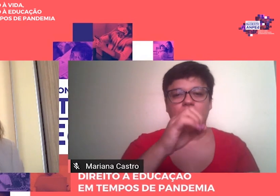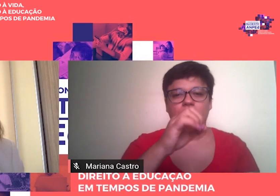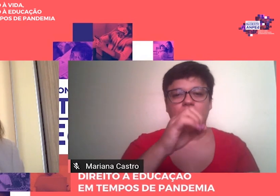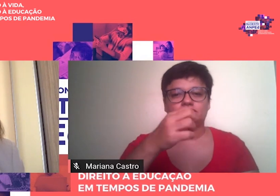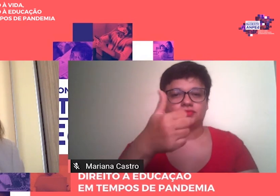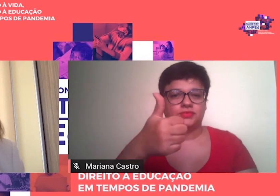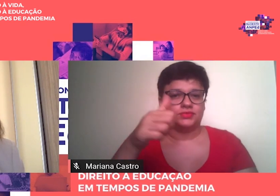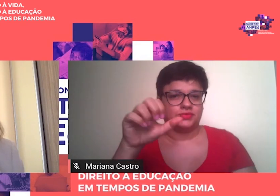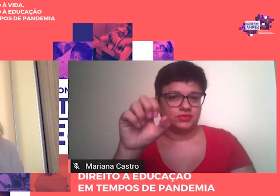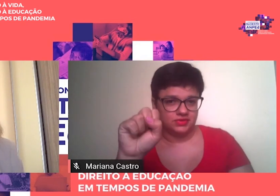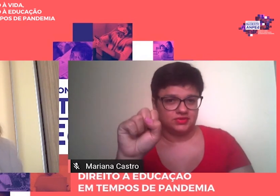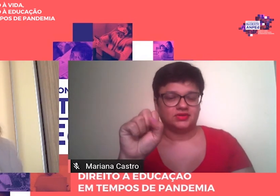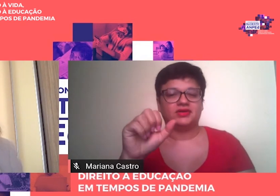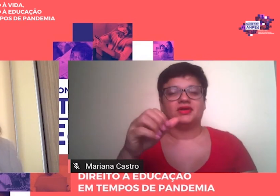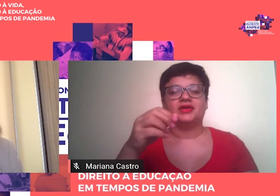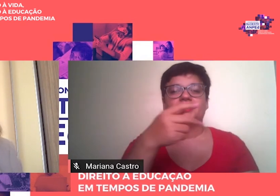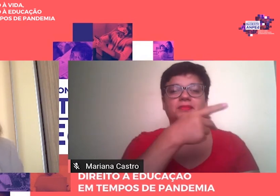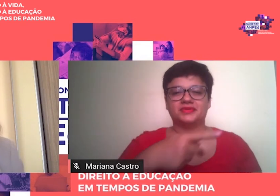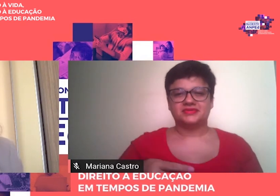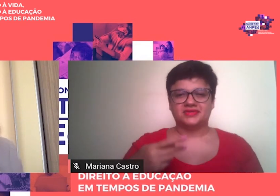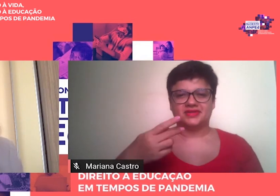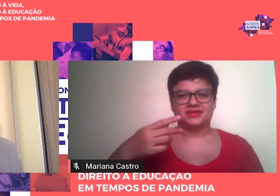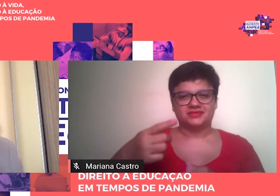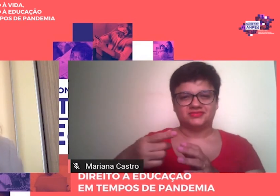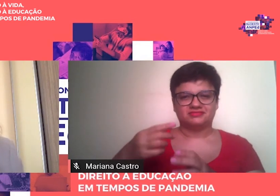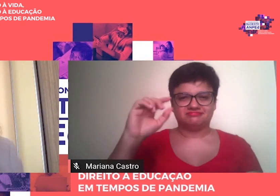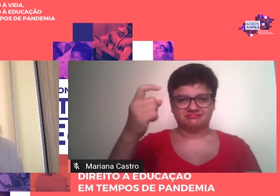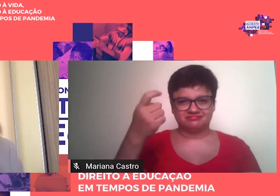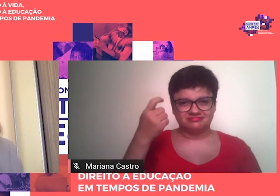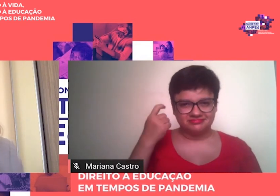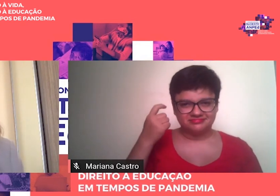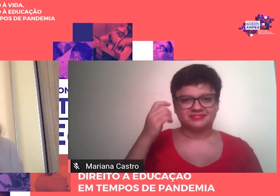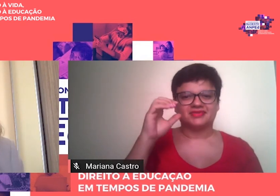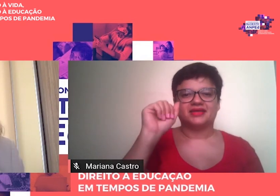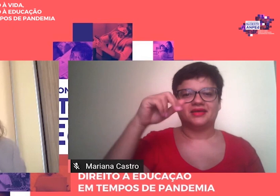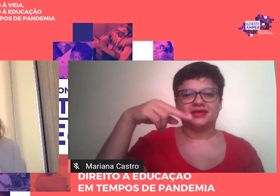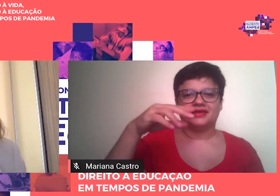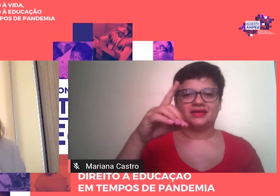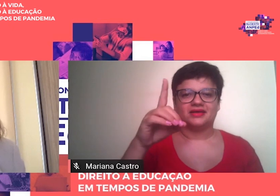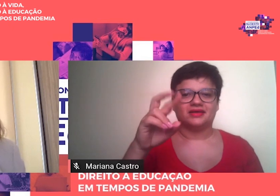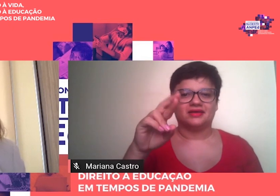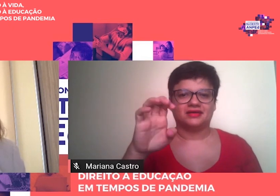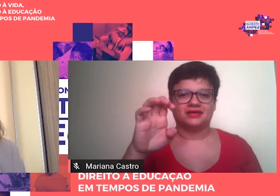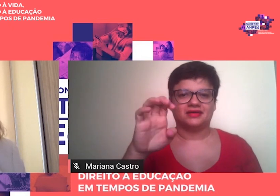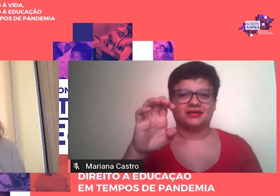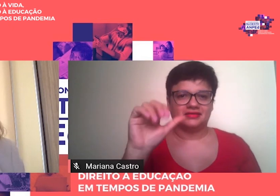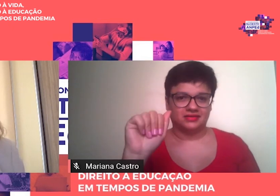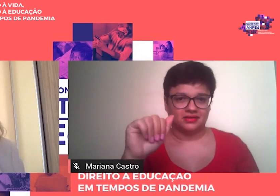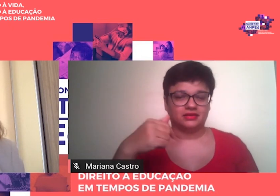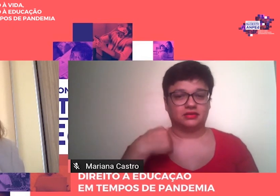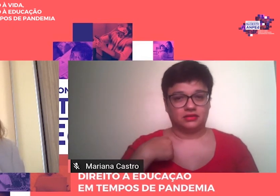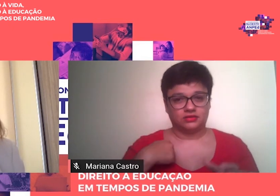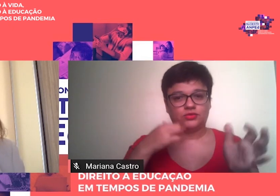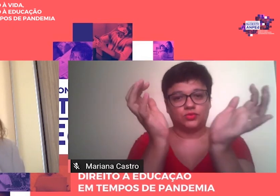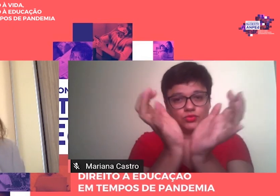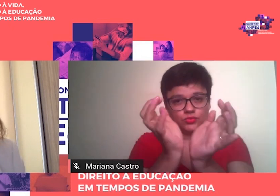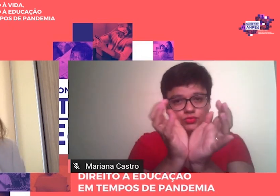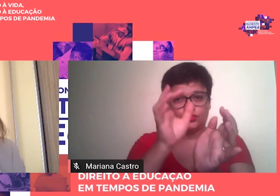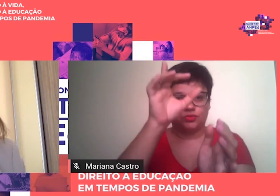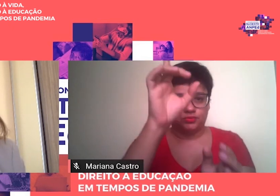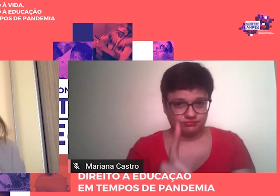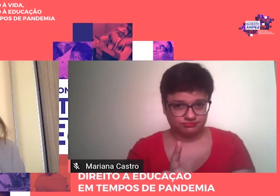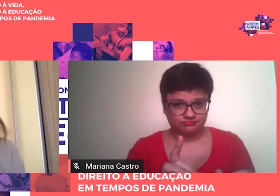Andréia Gouveia Realizou, na época Eu também já fazia parte do grupo Da diretoria Realizamos um